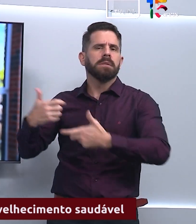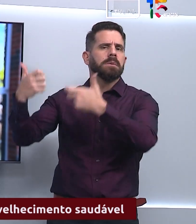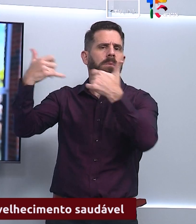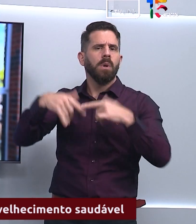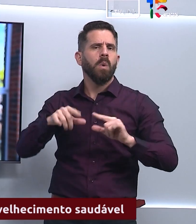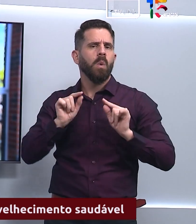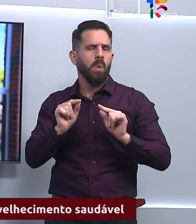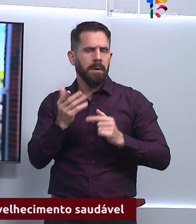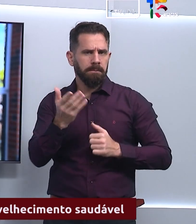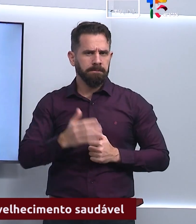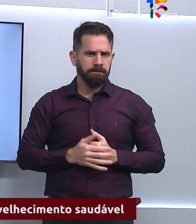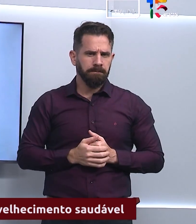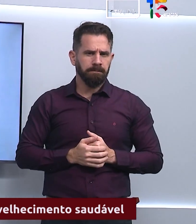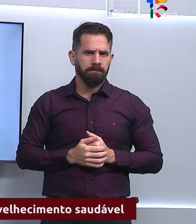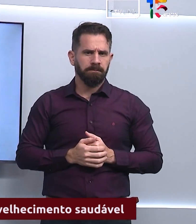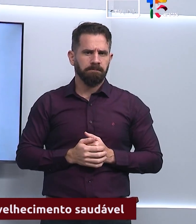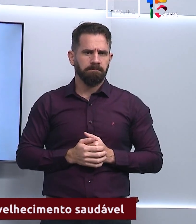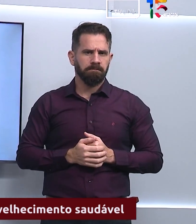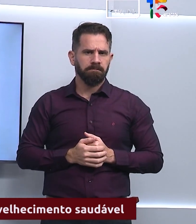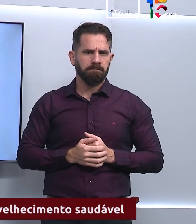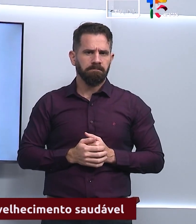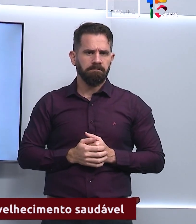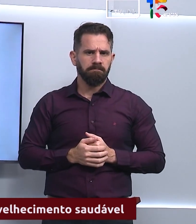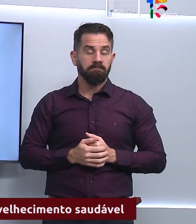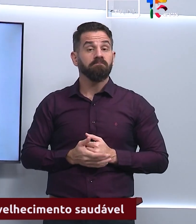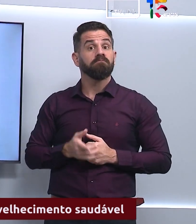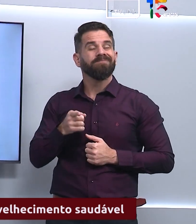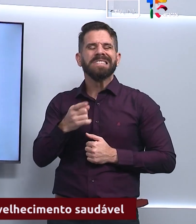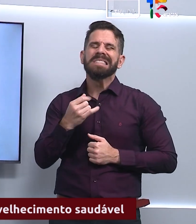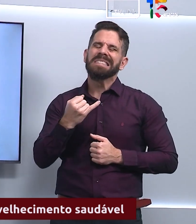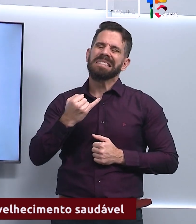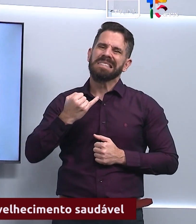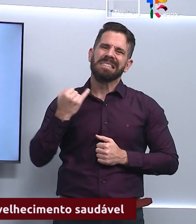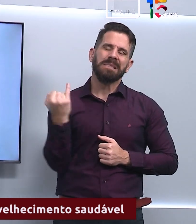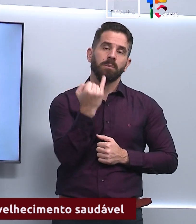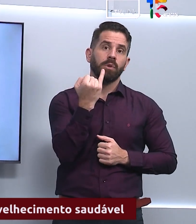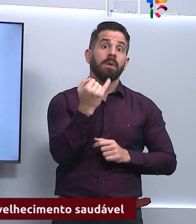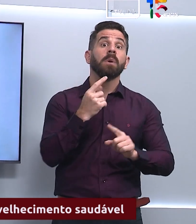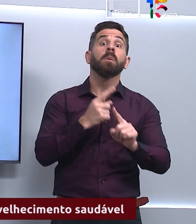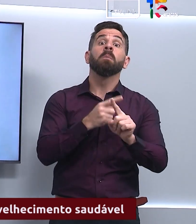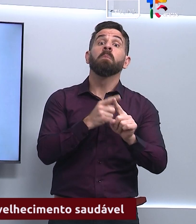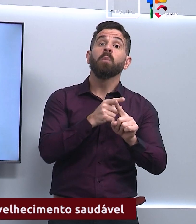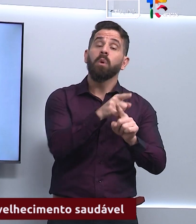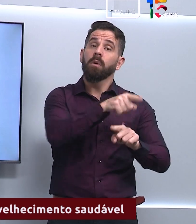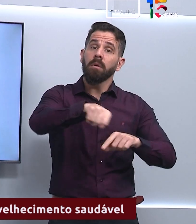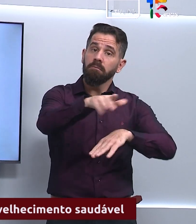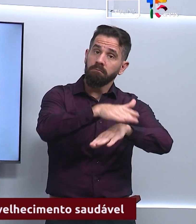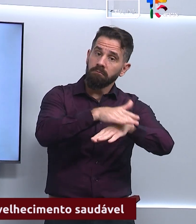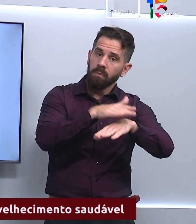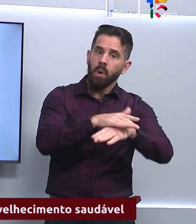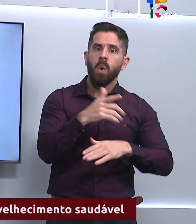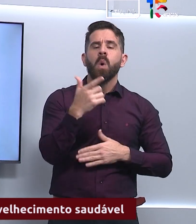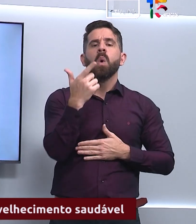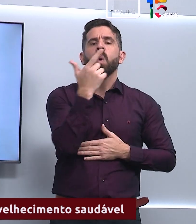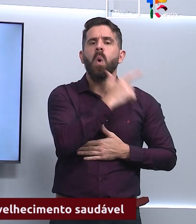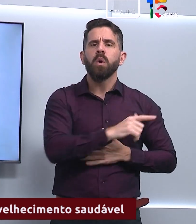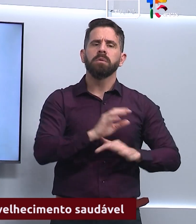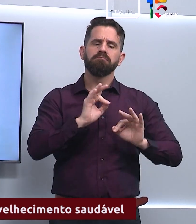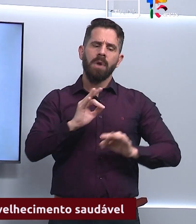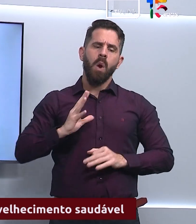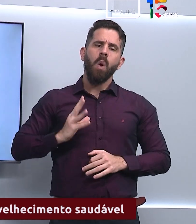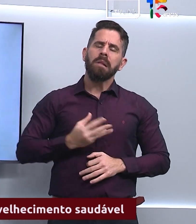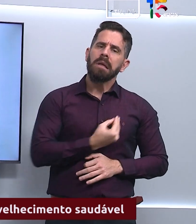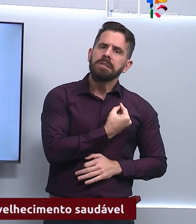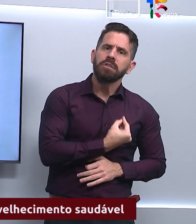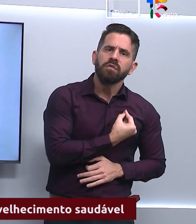meia-idade. Isso é importantíssimo, porque você vai ter essa independência, vai ter a qualidade de